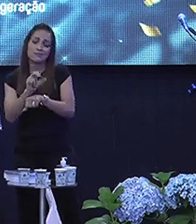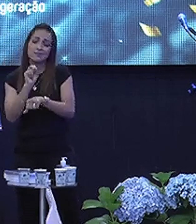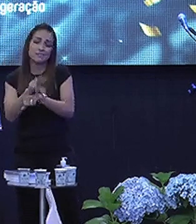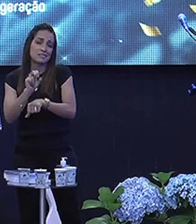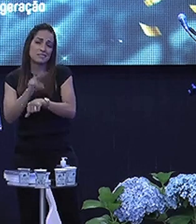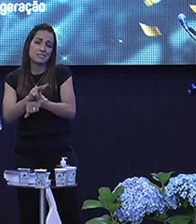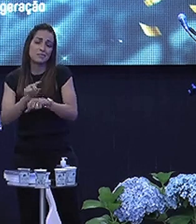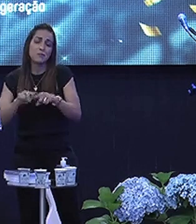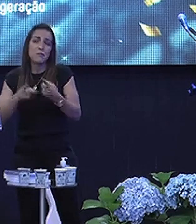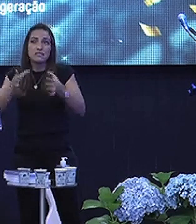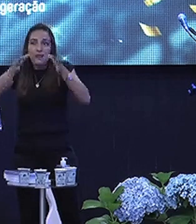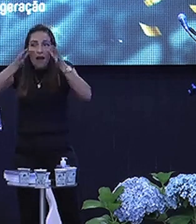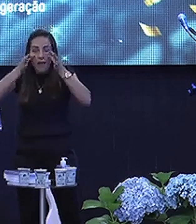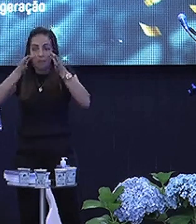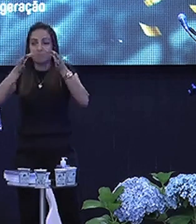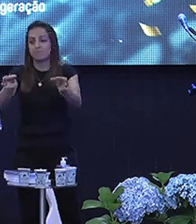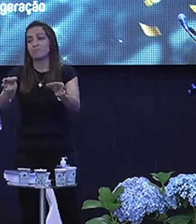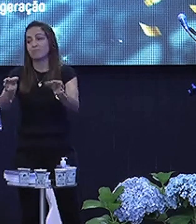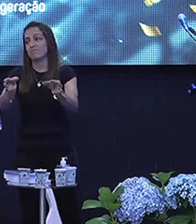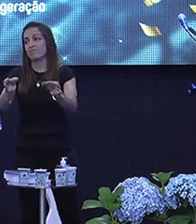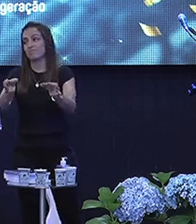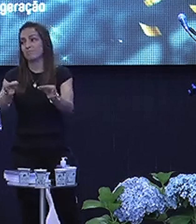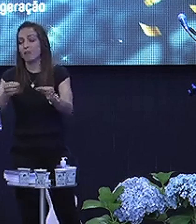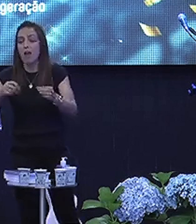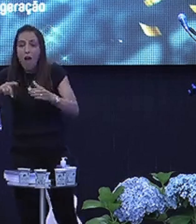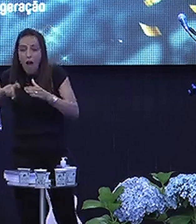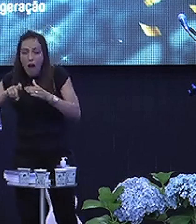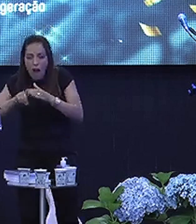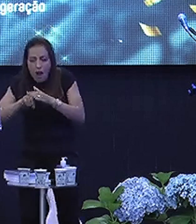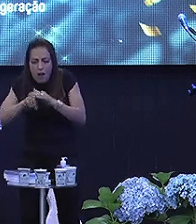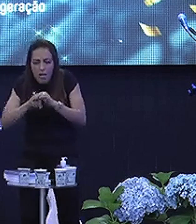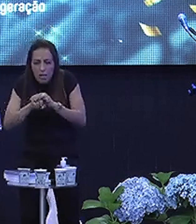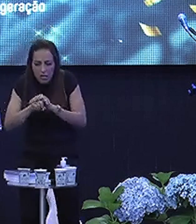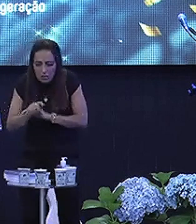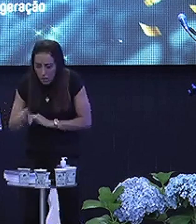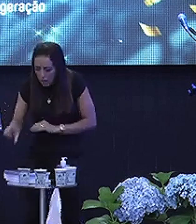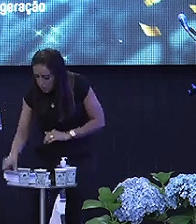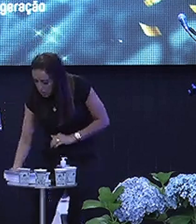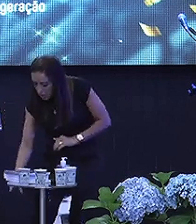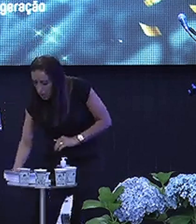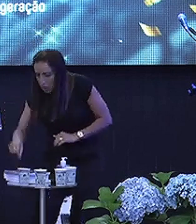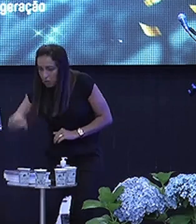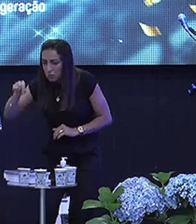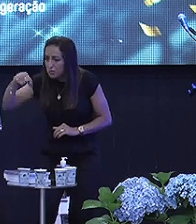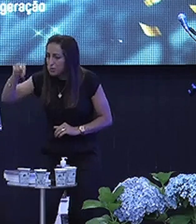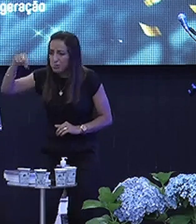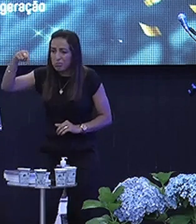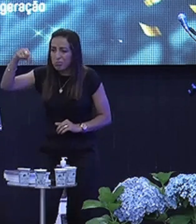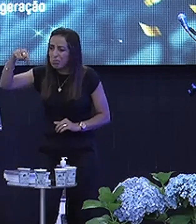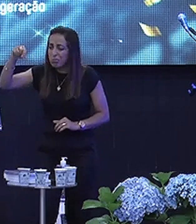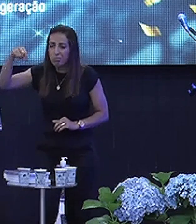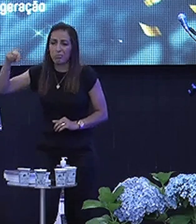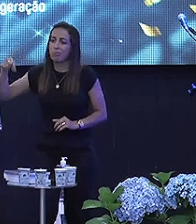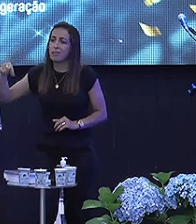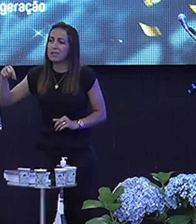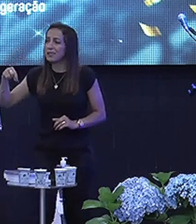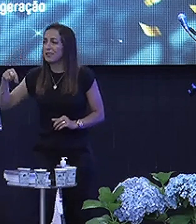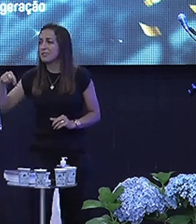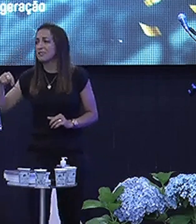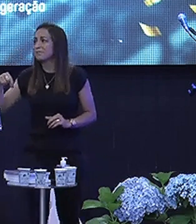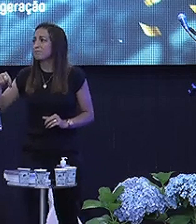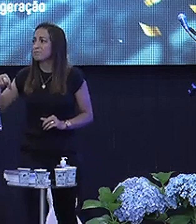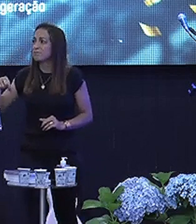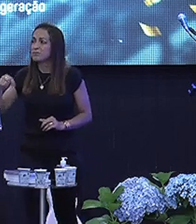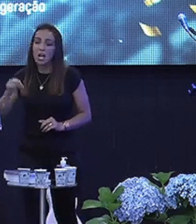Mas preste atenção A lagarta Ninguém pega uma lagarta Assim Sabe? Você olha para aquela lagarta Nossa, que lagarta linda